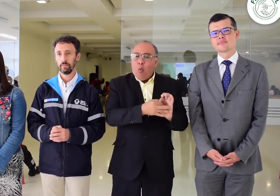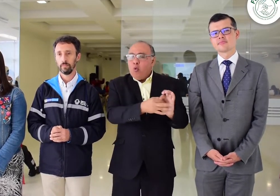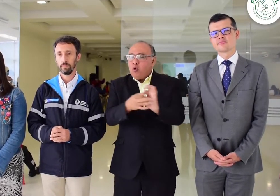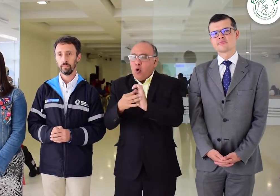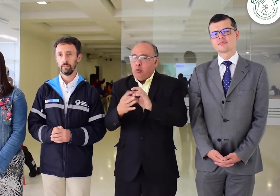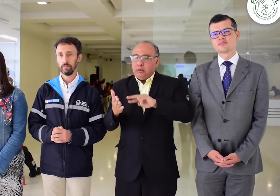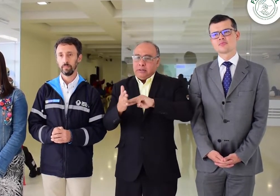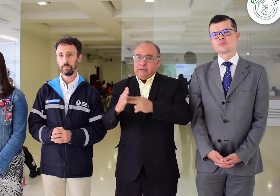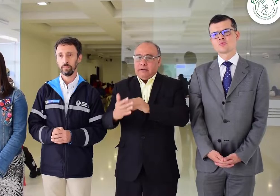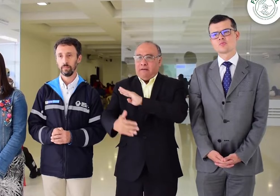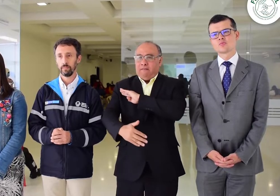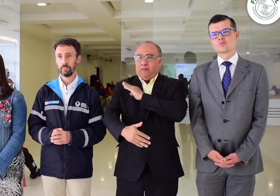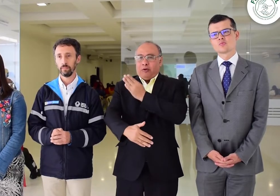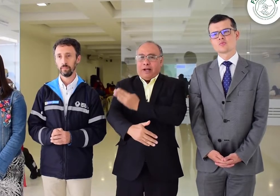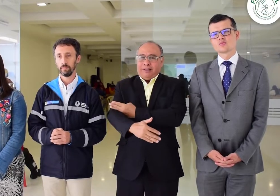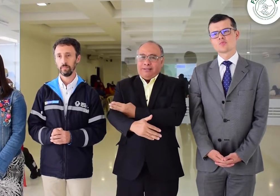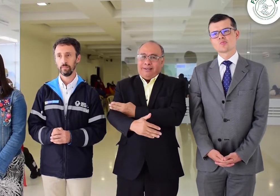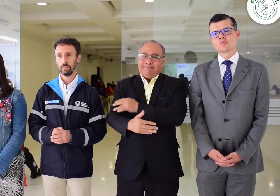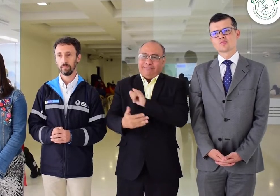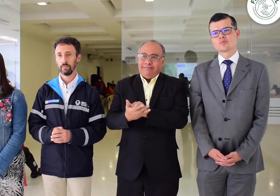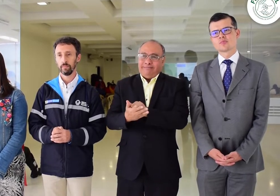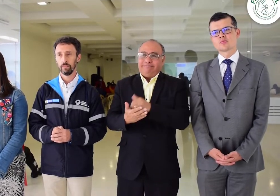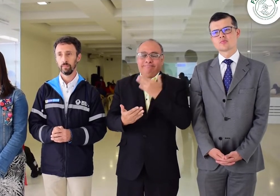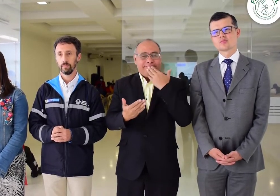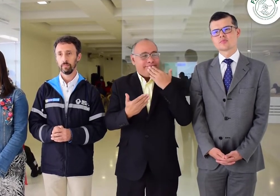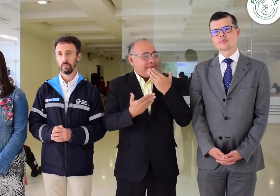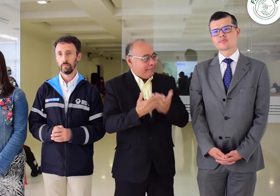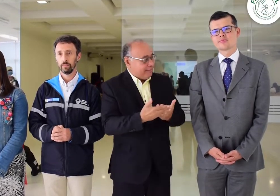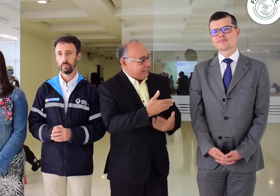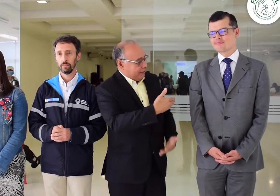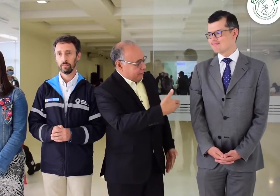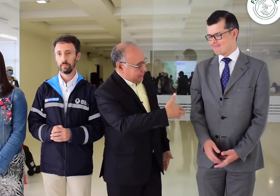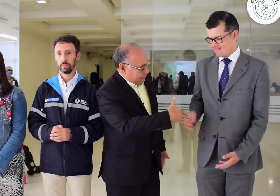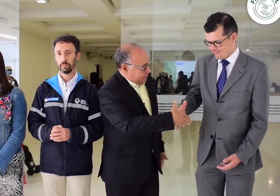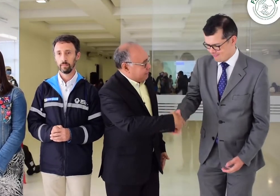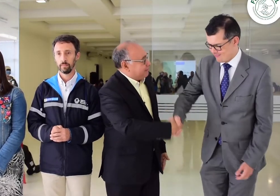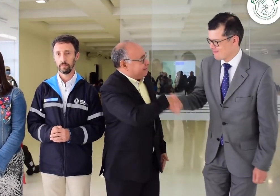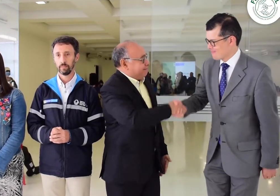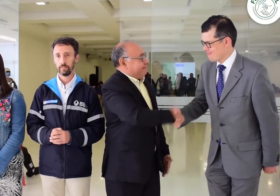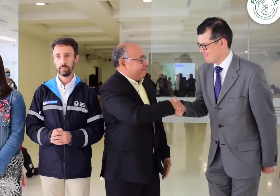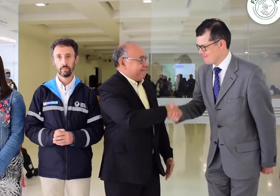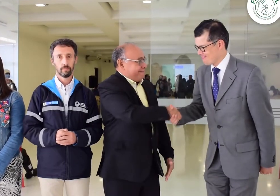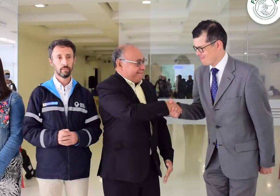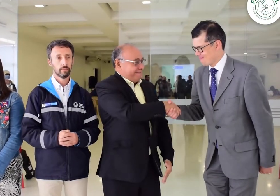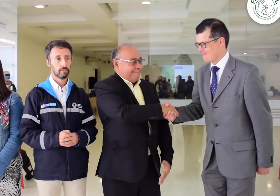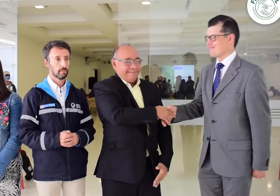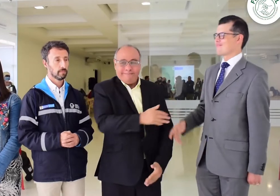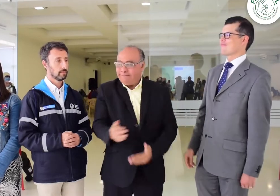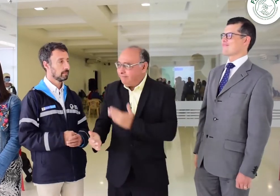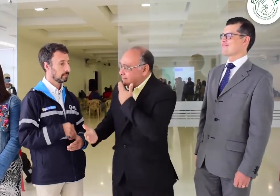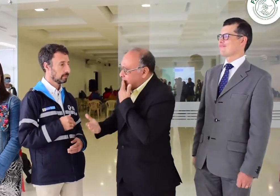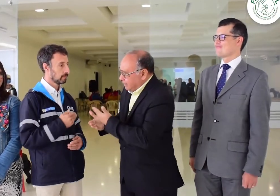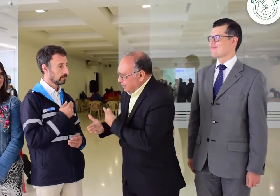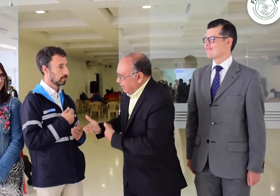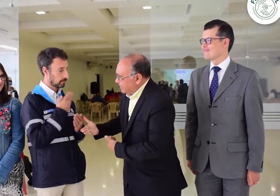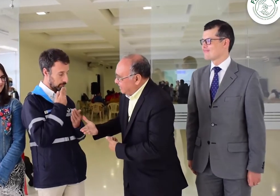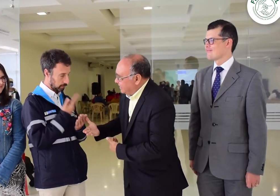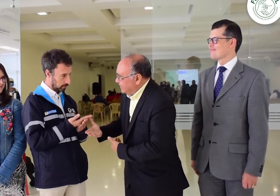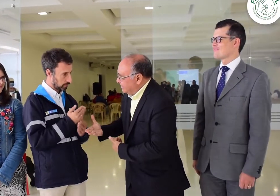resolución. Recuerden que unidos hacemos la fuerza. Muchas gracias, señor viceministro. Muchas gracias,